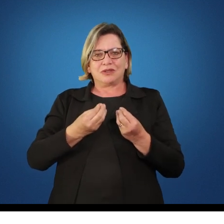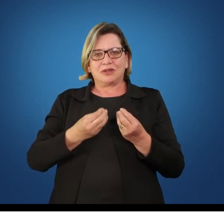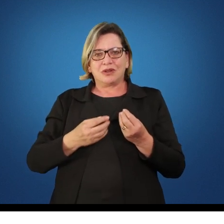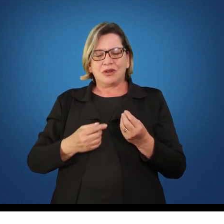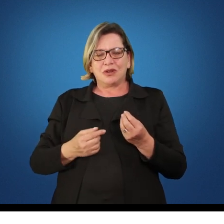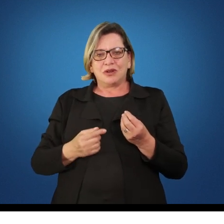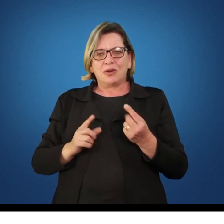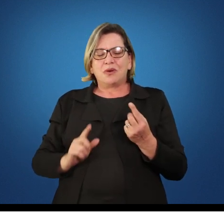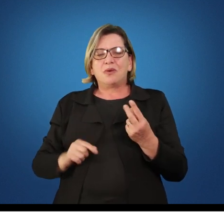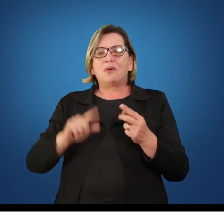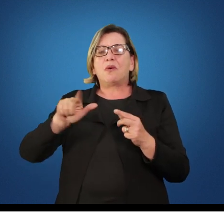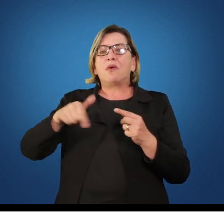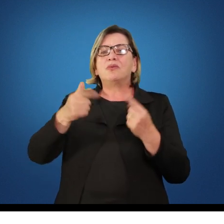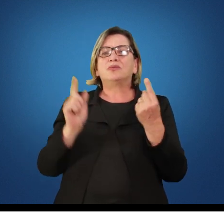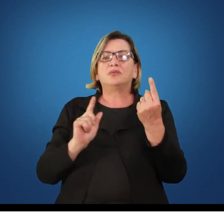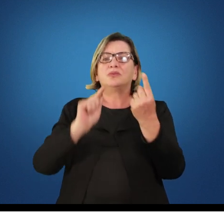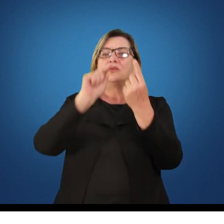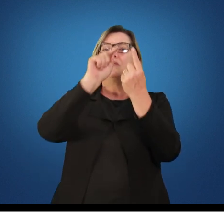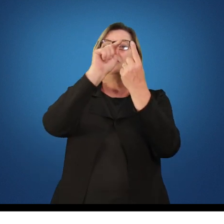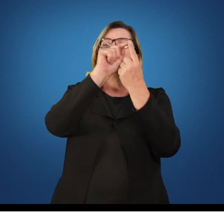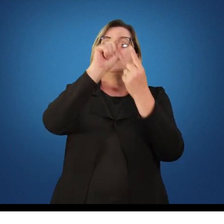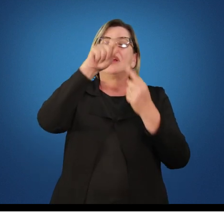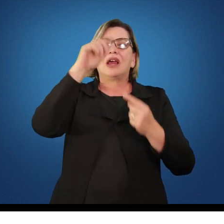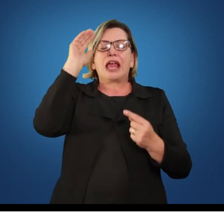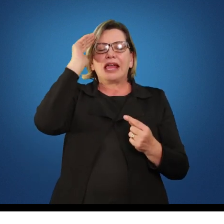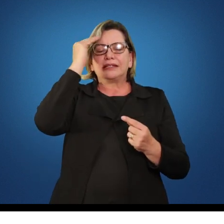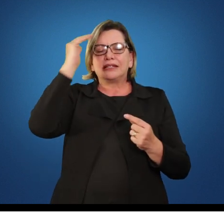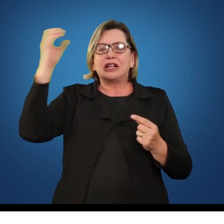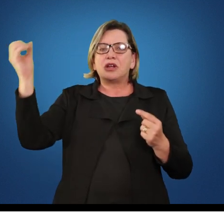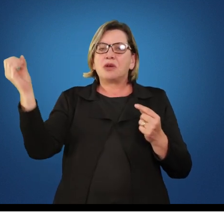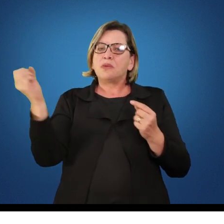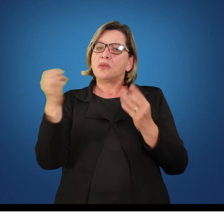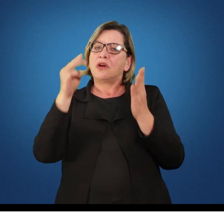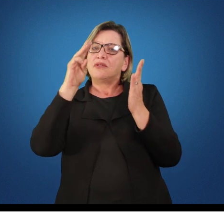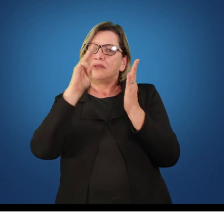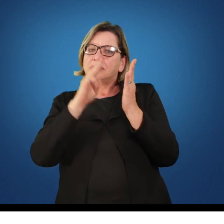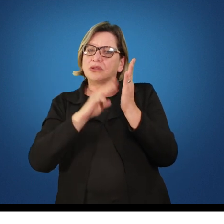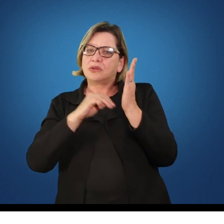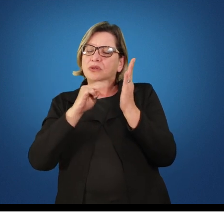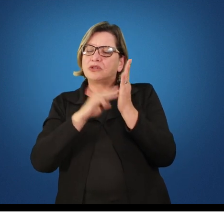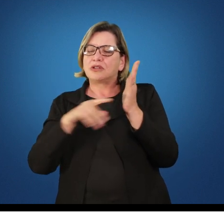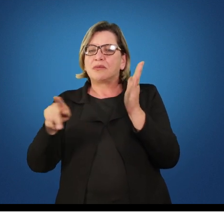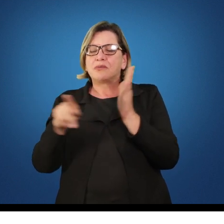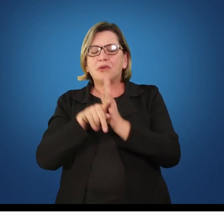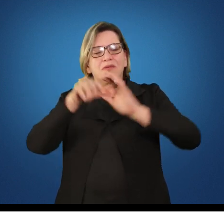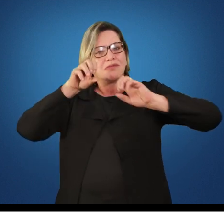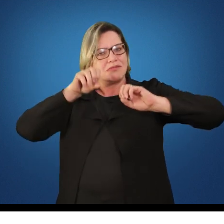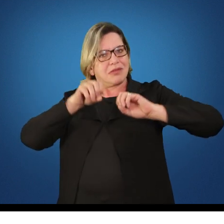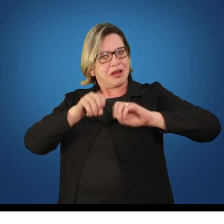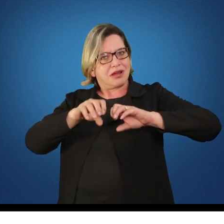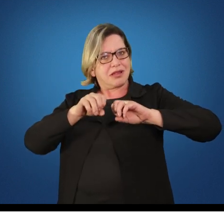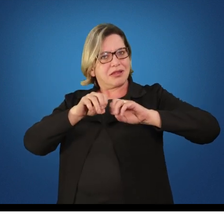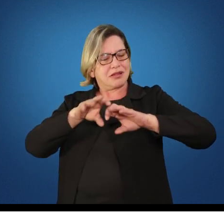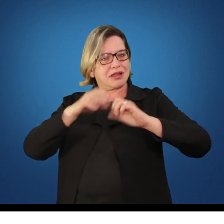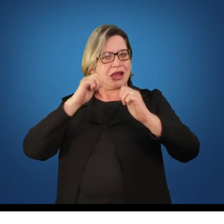objetivo seria entender novas metodologias para o ensino do esporte individual ou